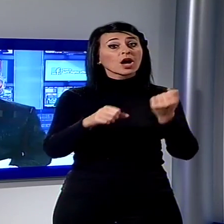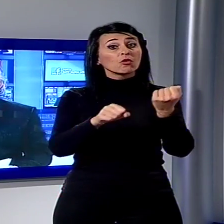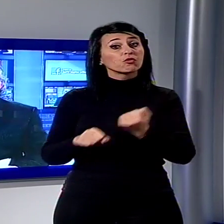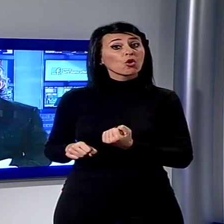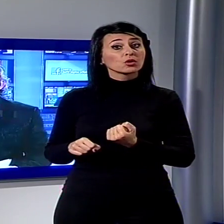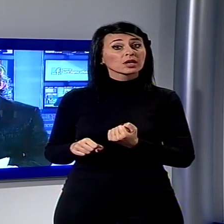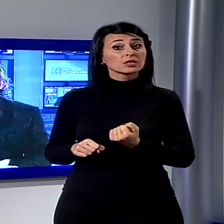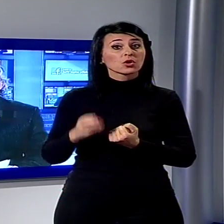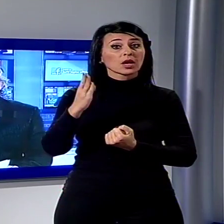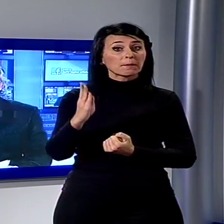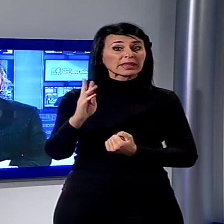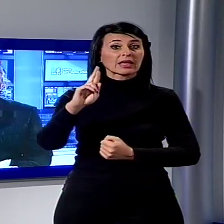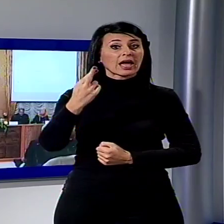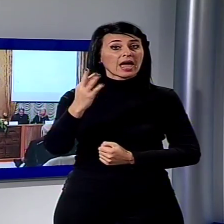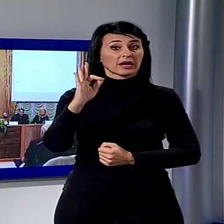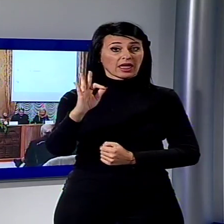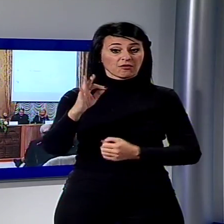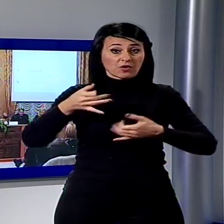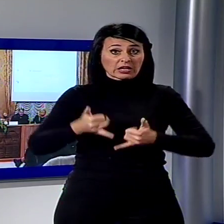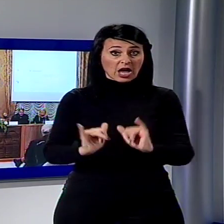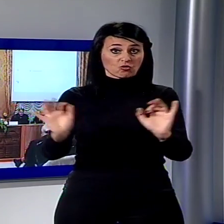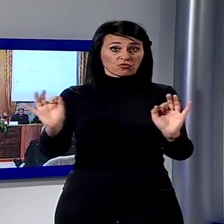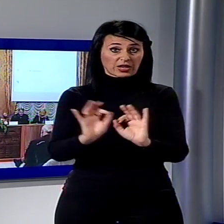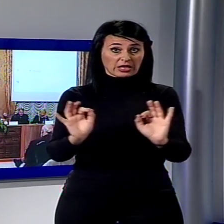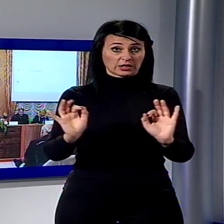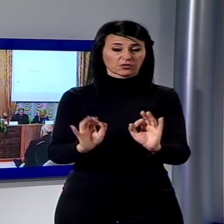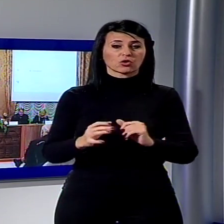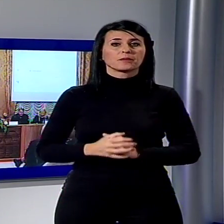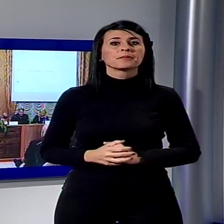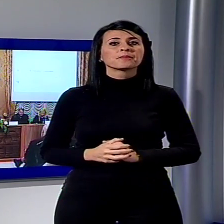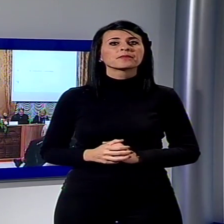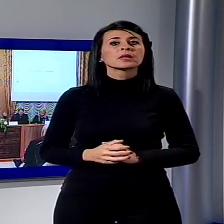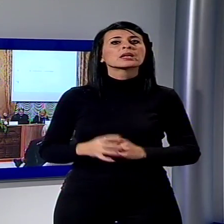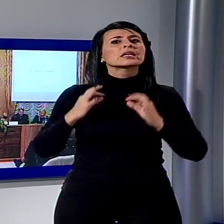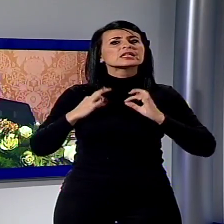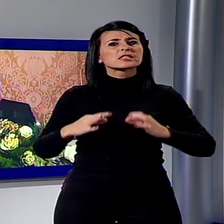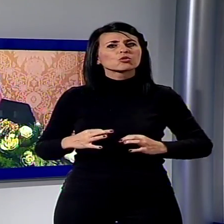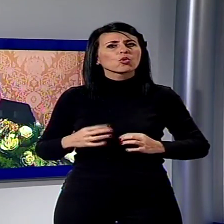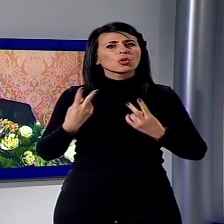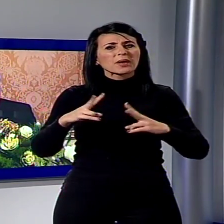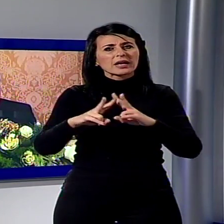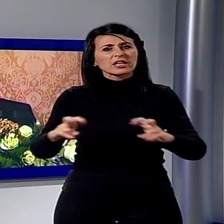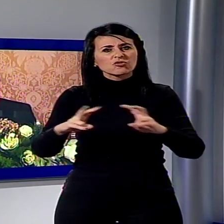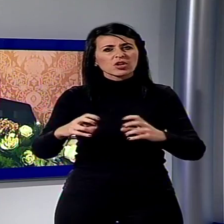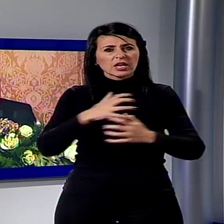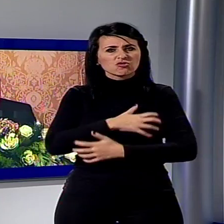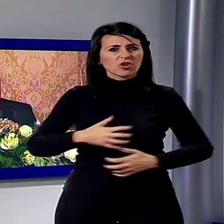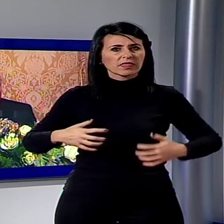BRF. Si chiama BRF, Istituto per la Ricerca Scientifica in Psichiatria e Neuroscienze,